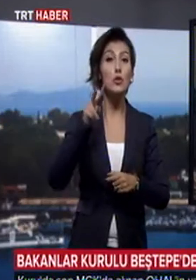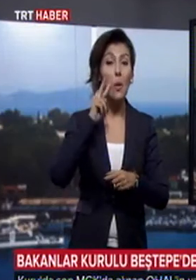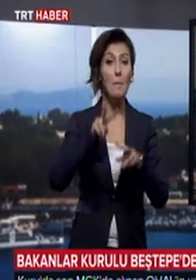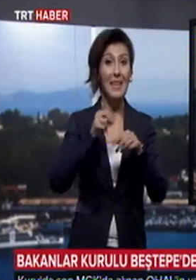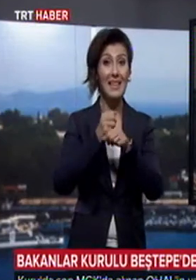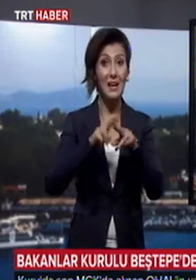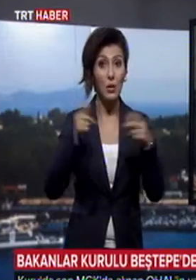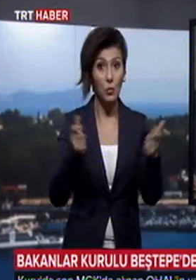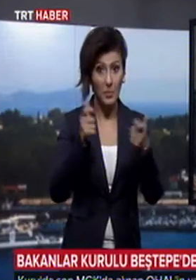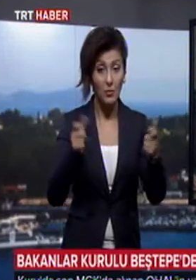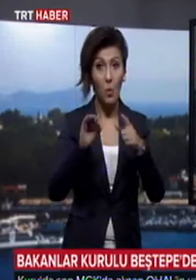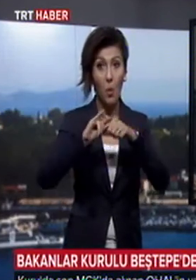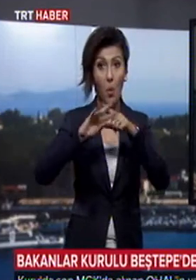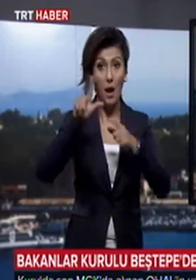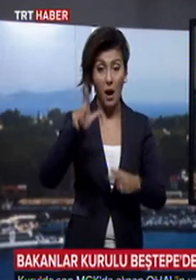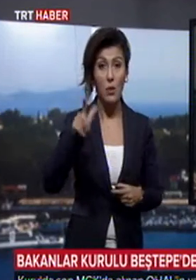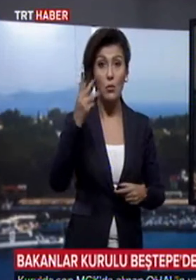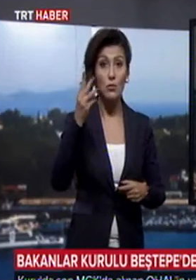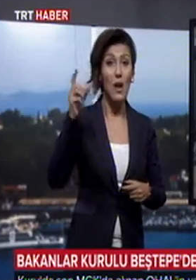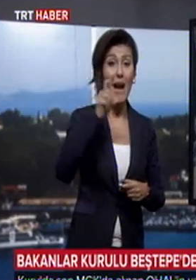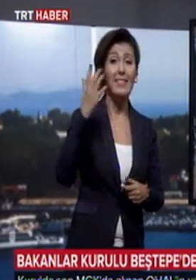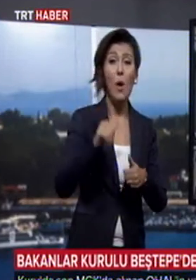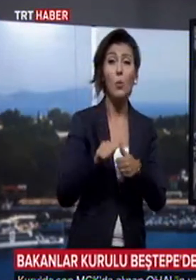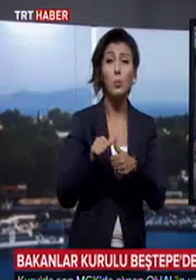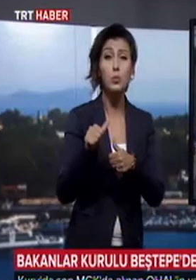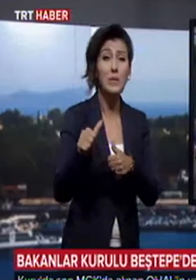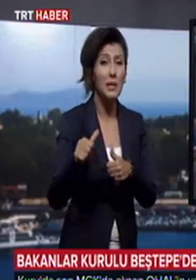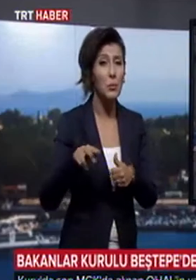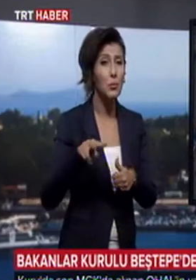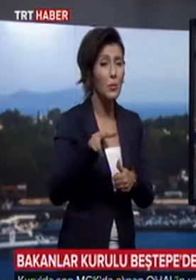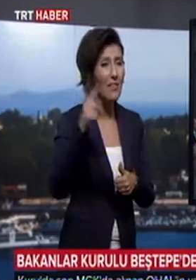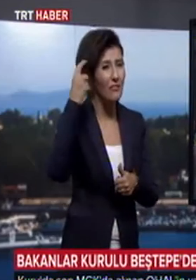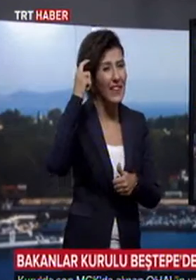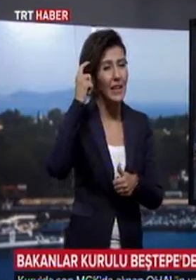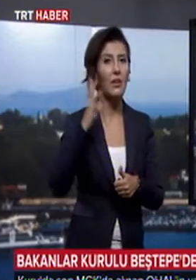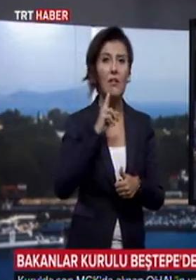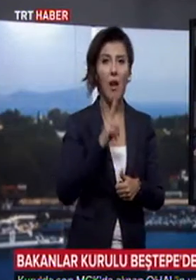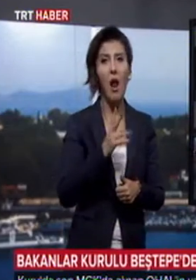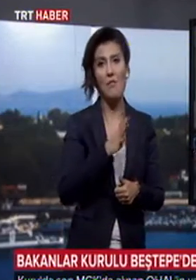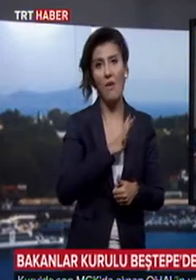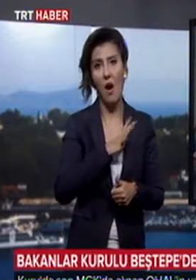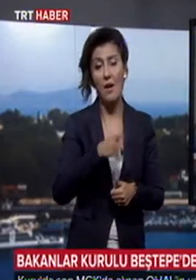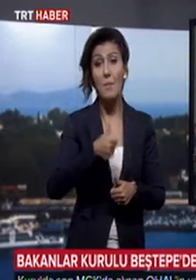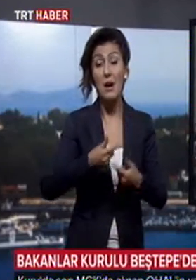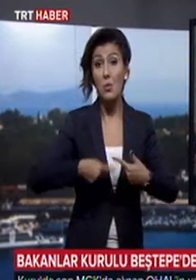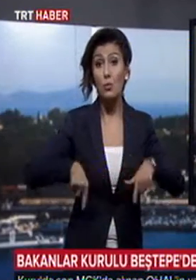olağanüstü halin 3 ay daha uzatılması yönünde tavsiye kararı alınmıştı. Bakanlar Kurulu'nda bu konu